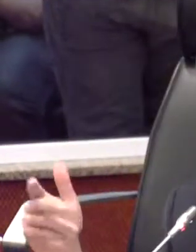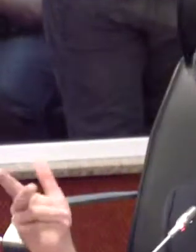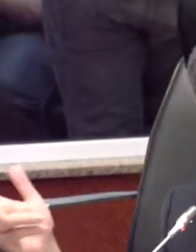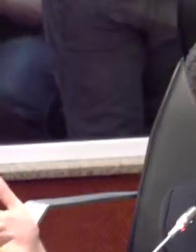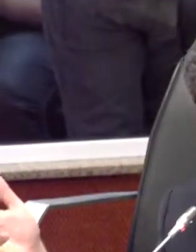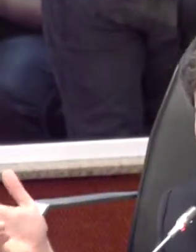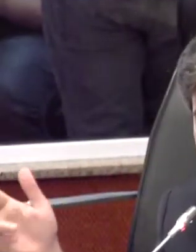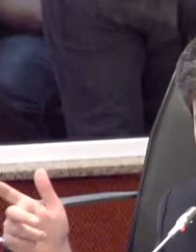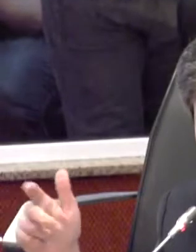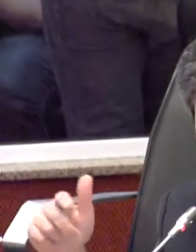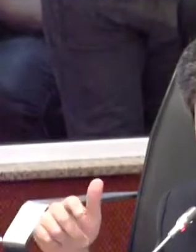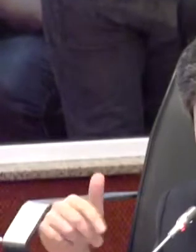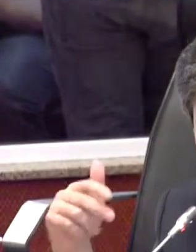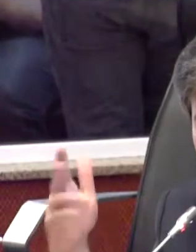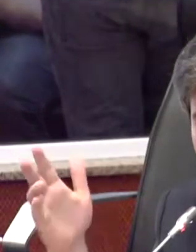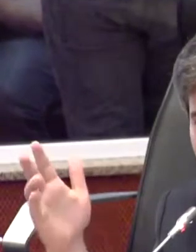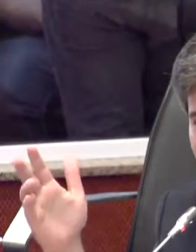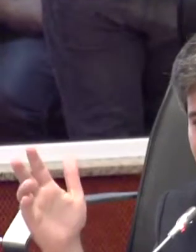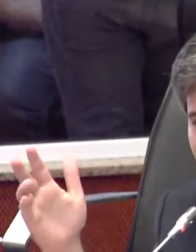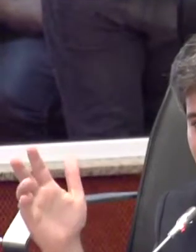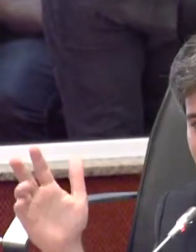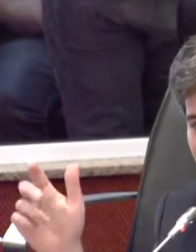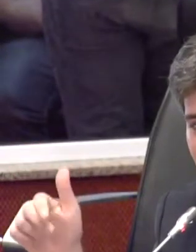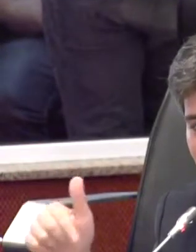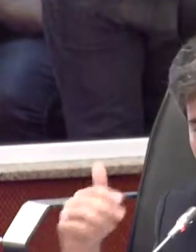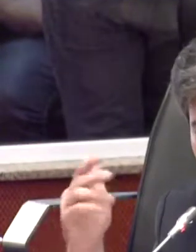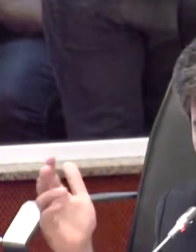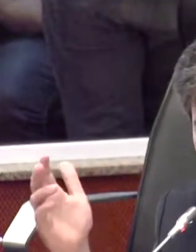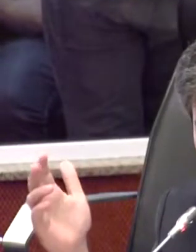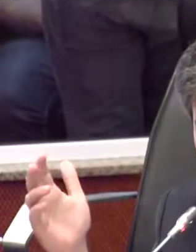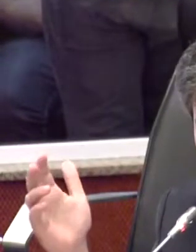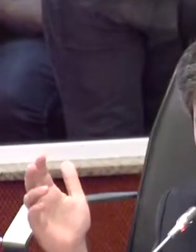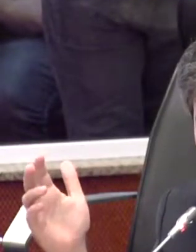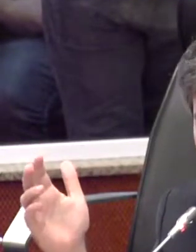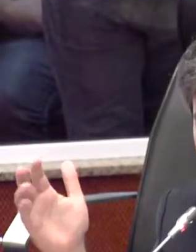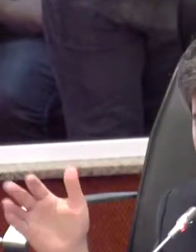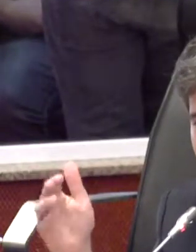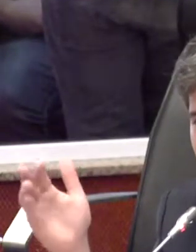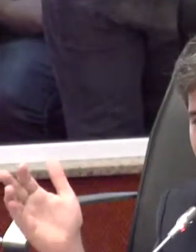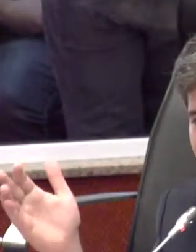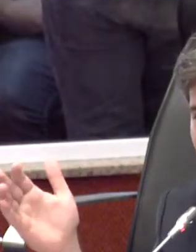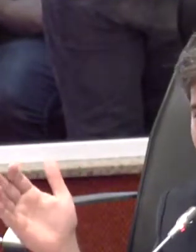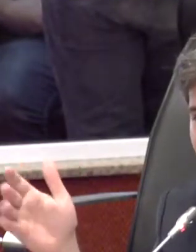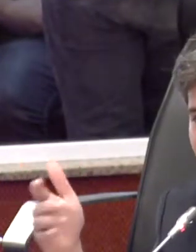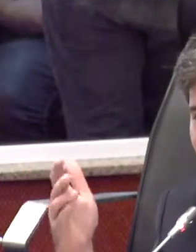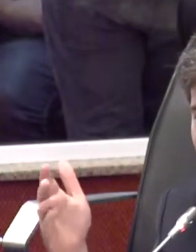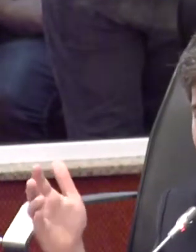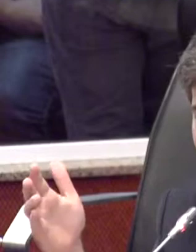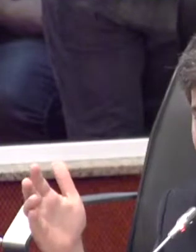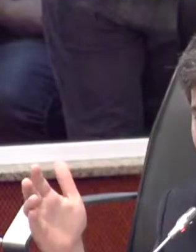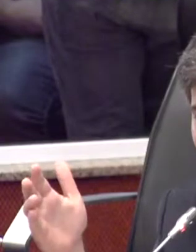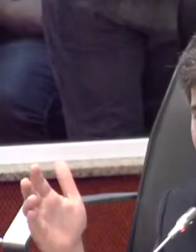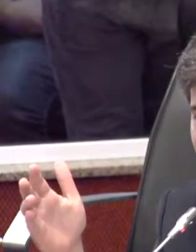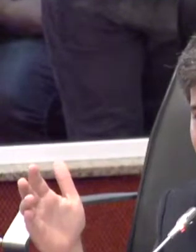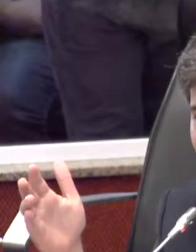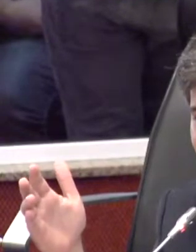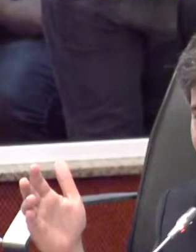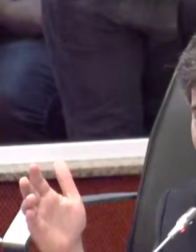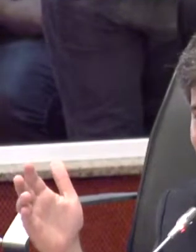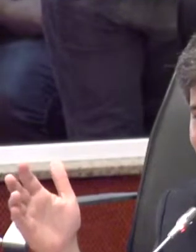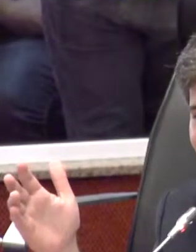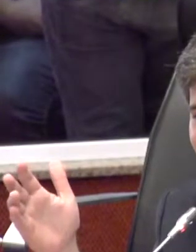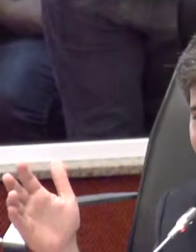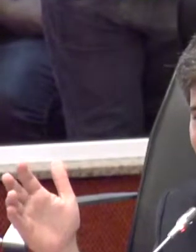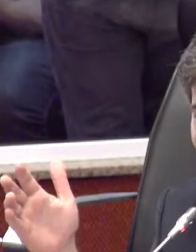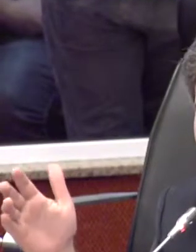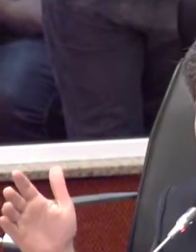foi tanta surpresa, sim. Pelo trabalho de V. Exª, alguns companheiros já esperavam, falei com V. Exª poucos dias antes